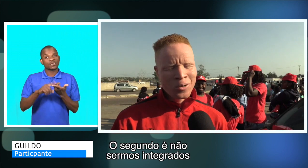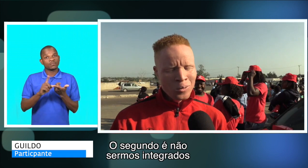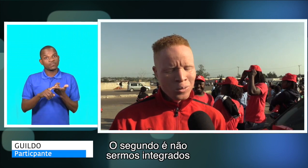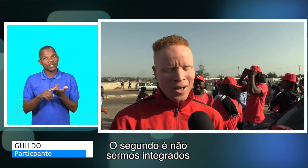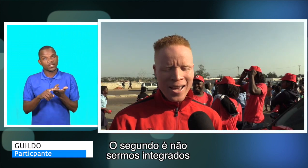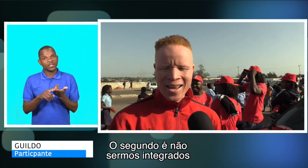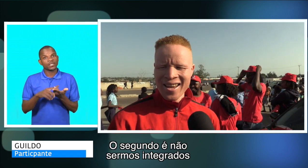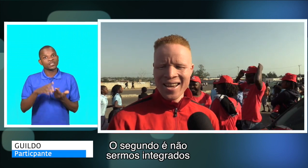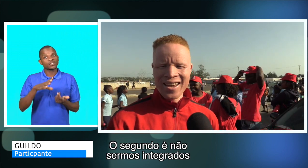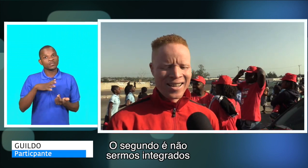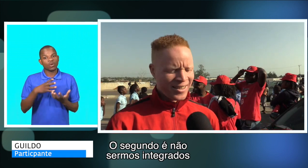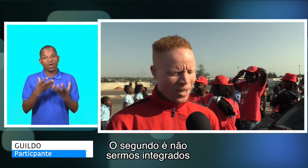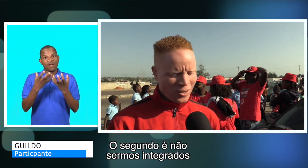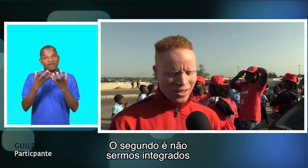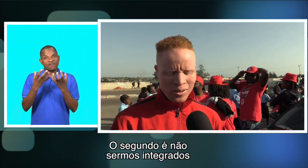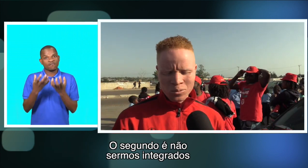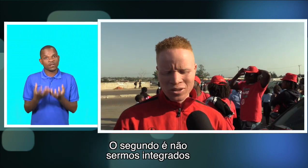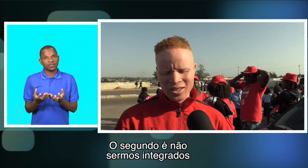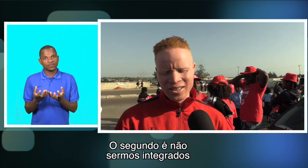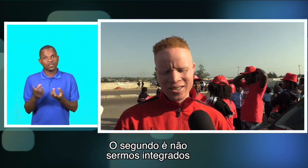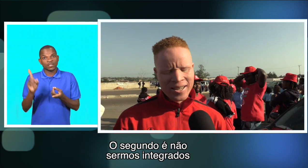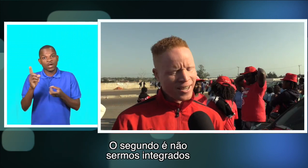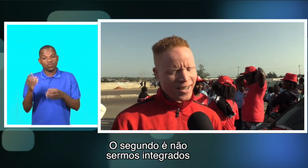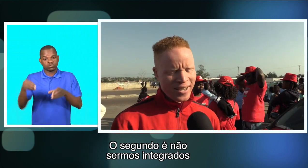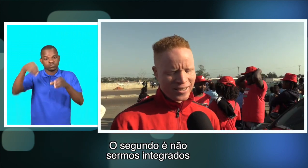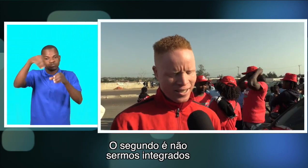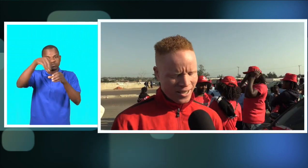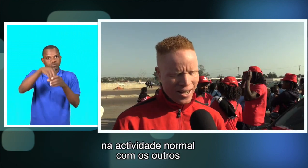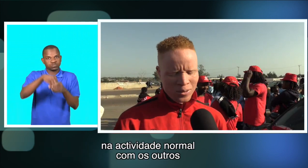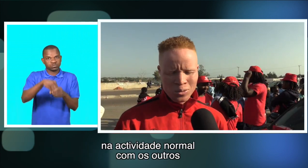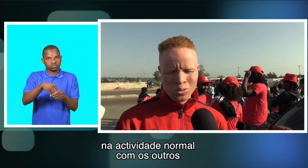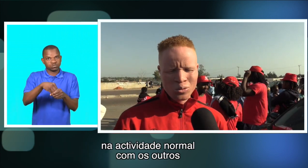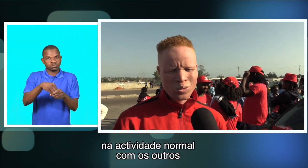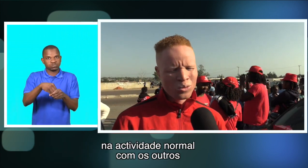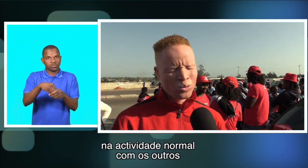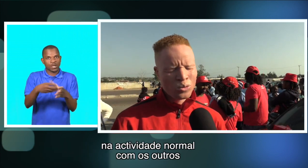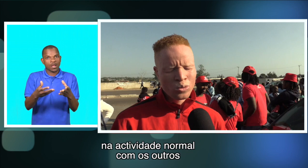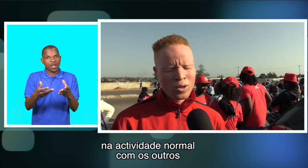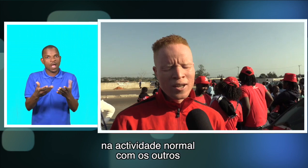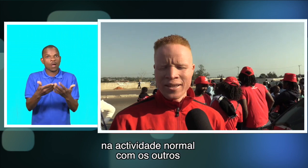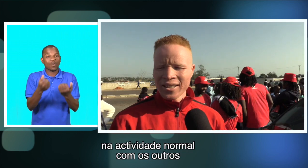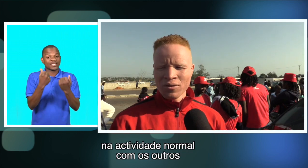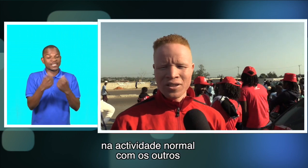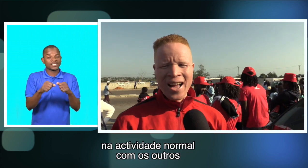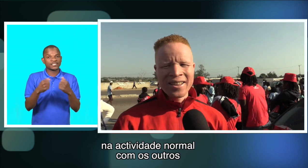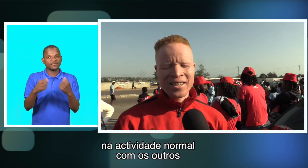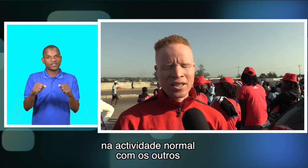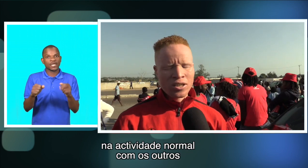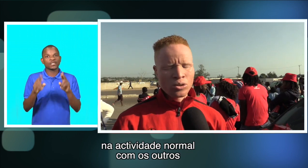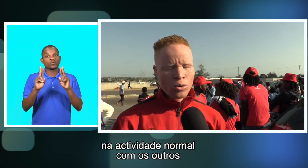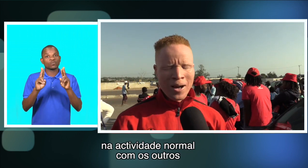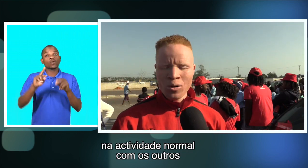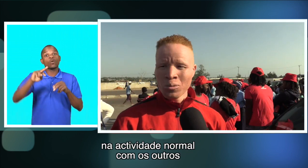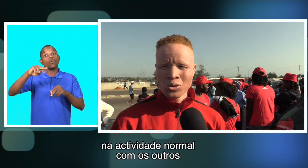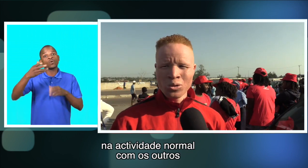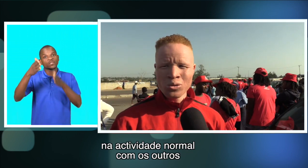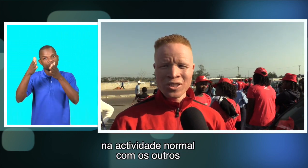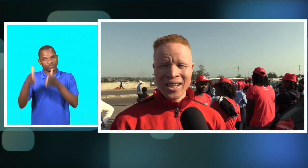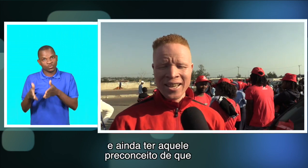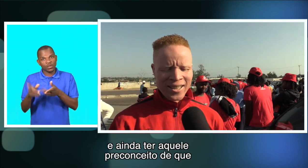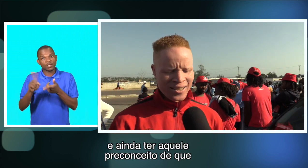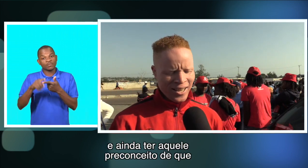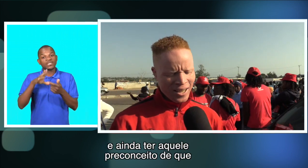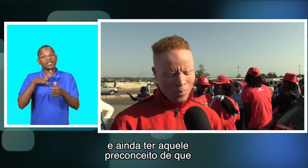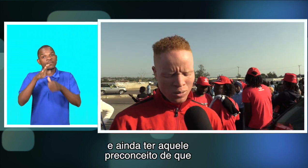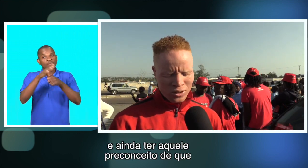O segundo é não sermos integrados na atividade normal como os